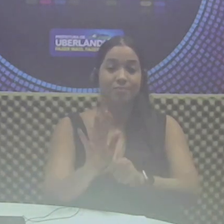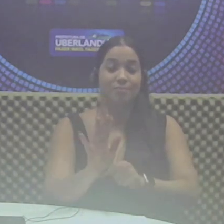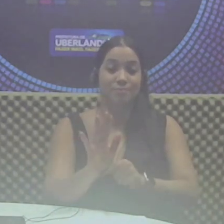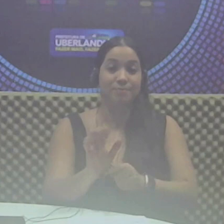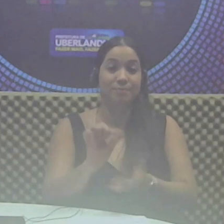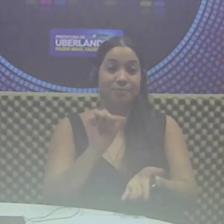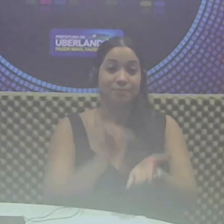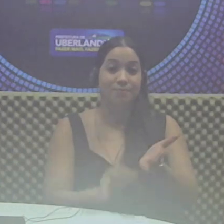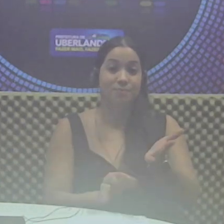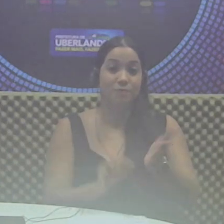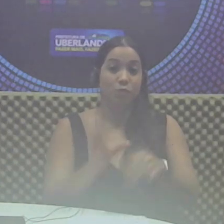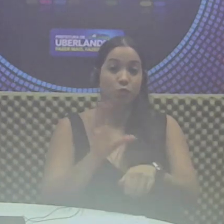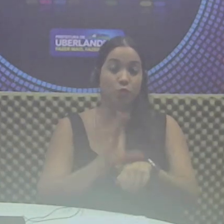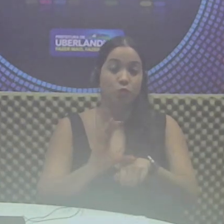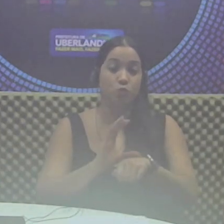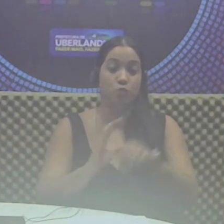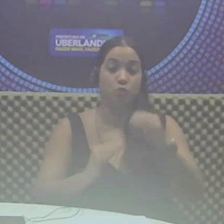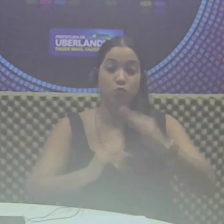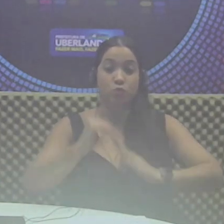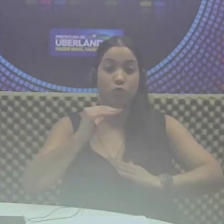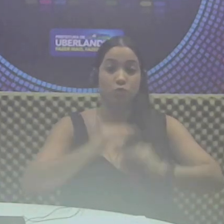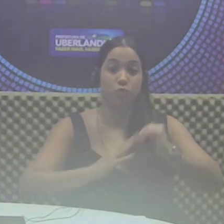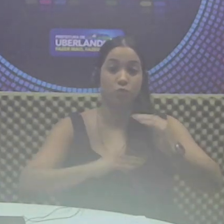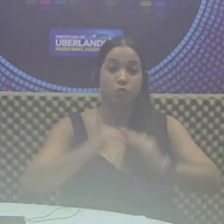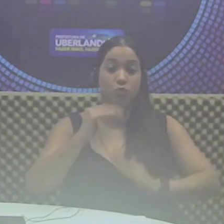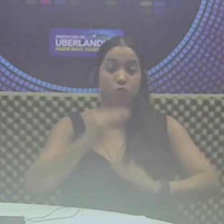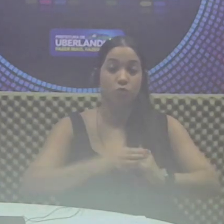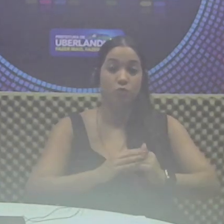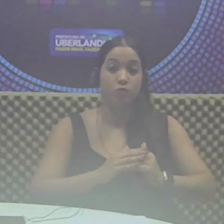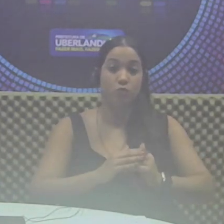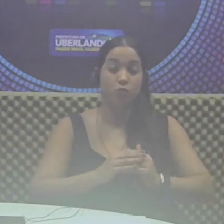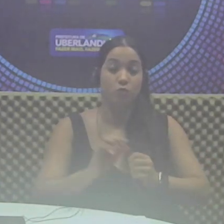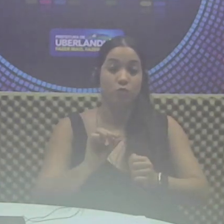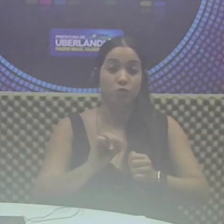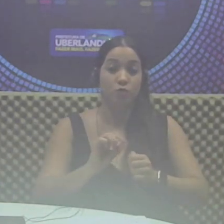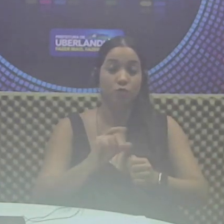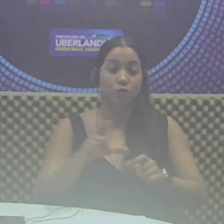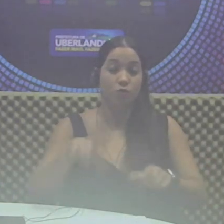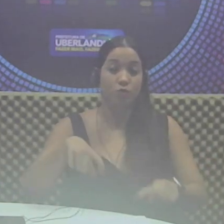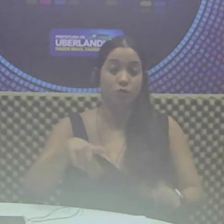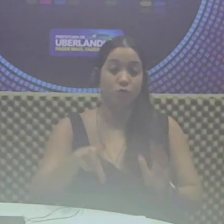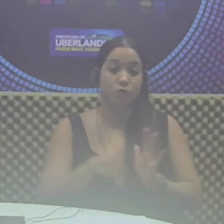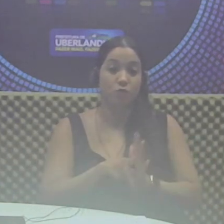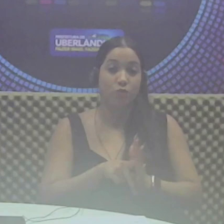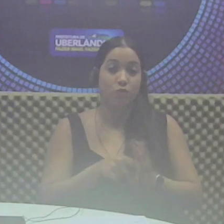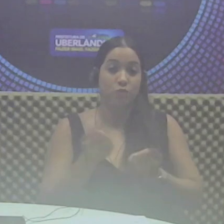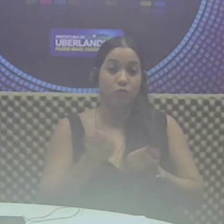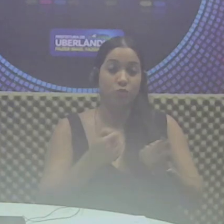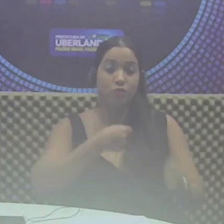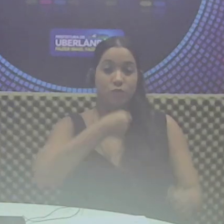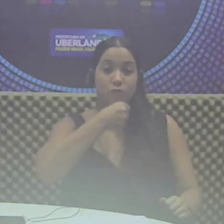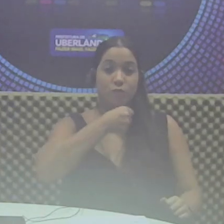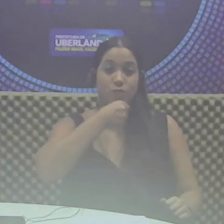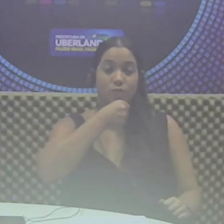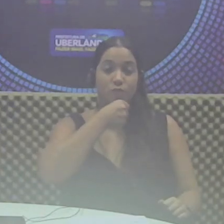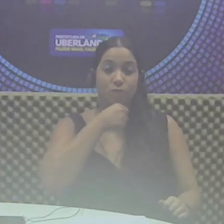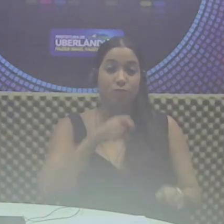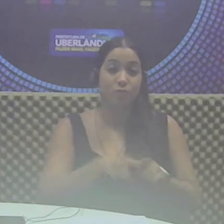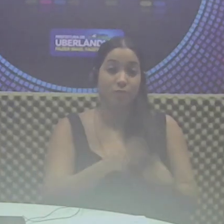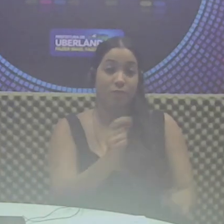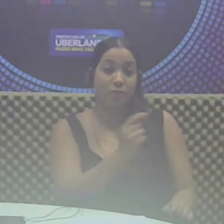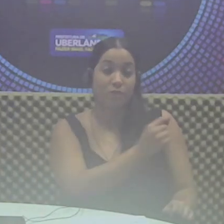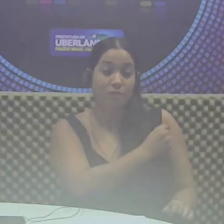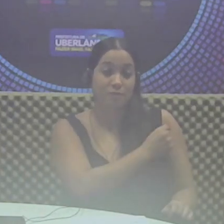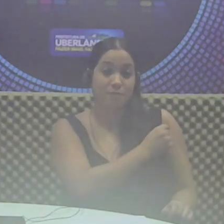inscrições de cursos profissionalizantes e renovação de estacionamento do idoso, atualização do cartão de vacina,